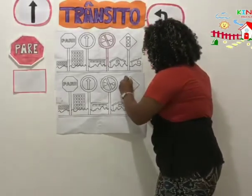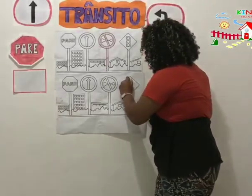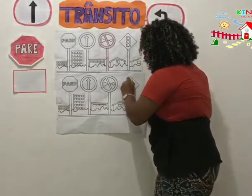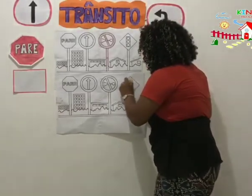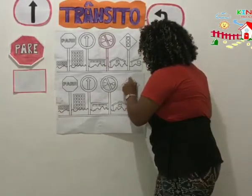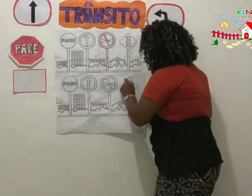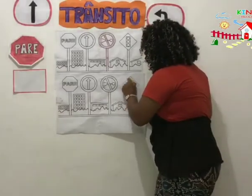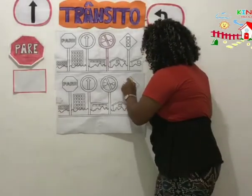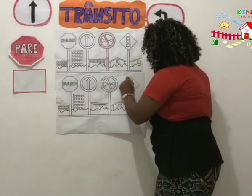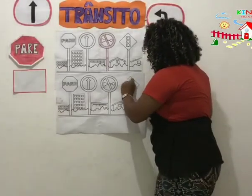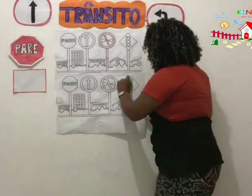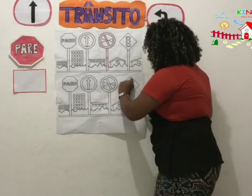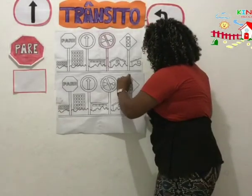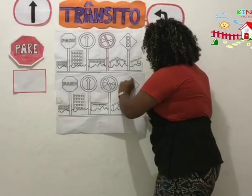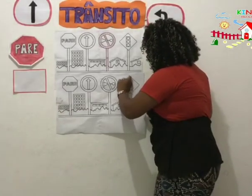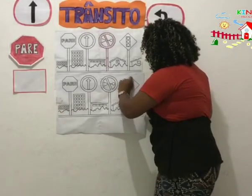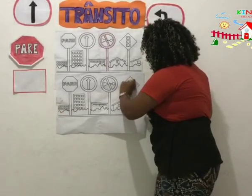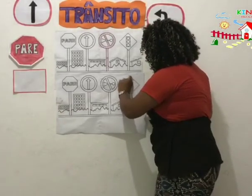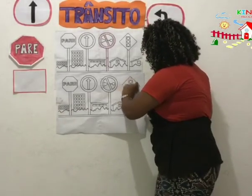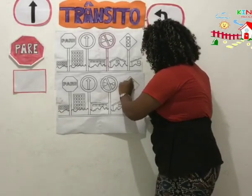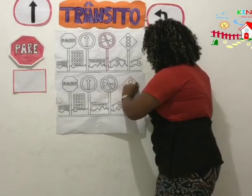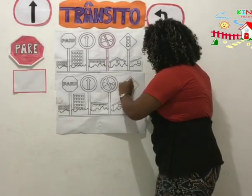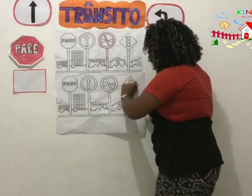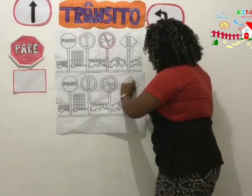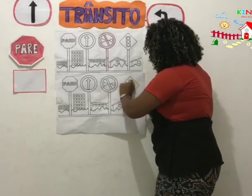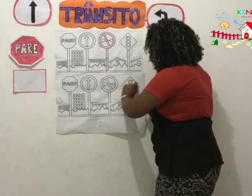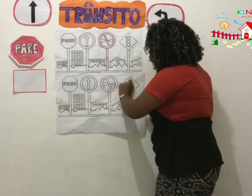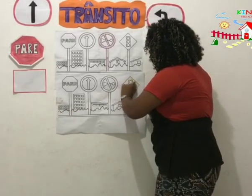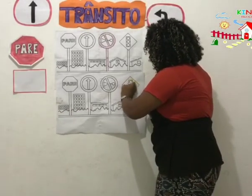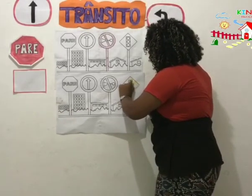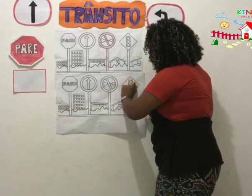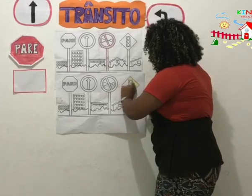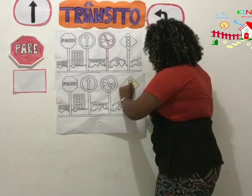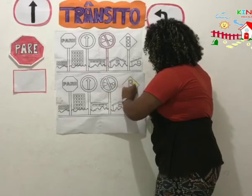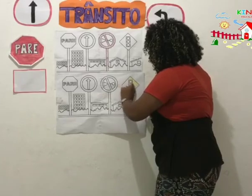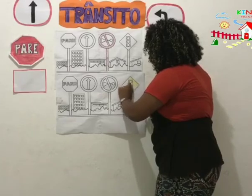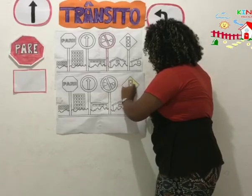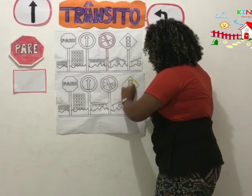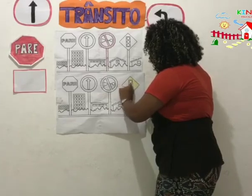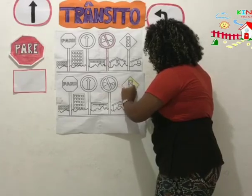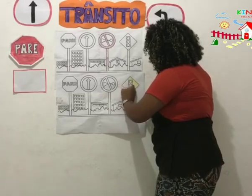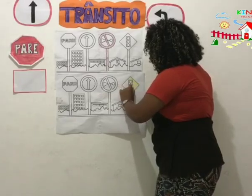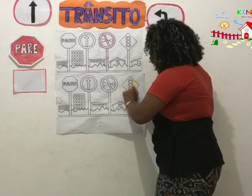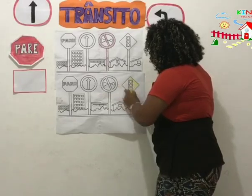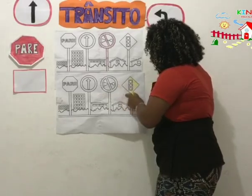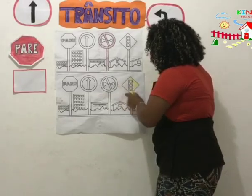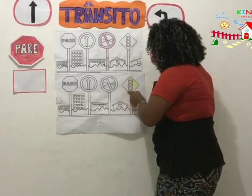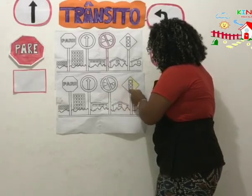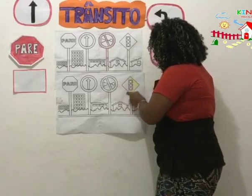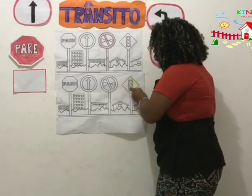Essa plaquinha, ó, que ela indica que tem um semáforo próximo.